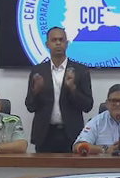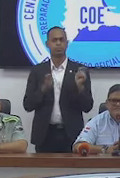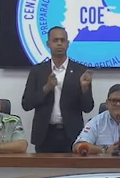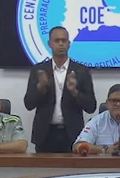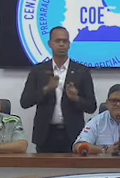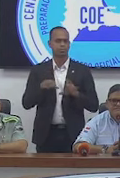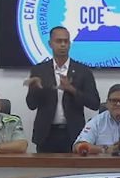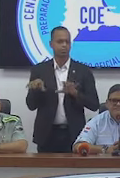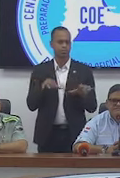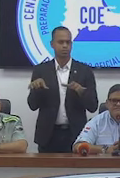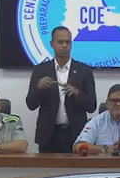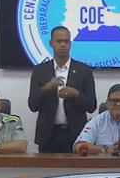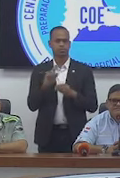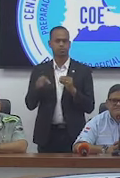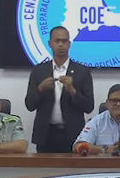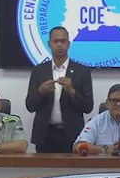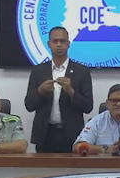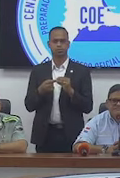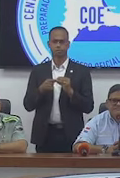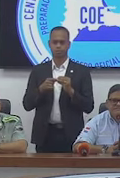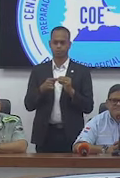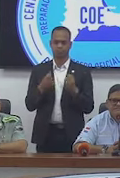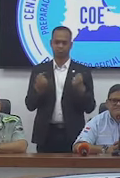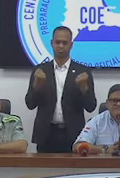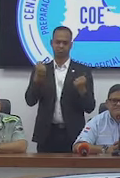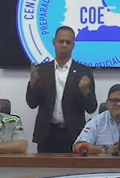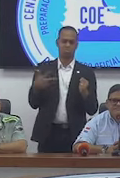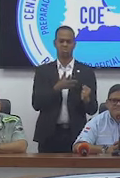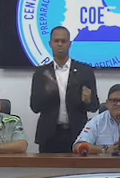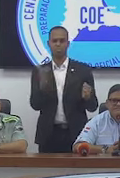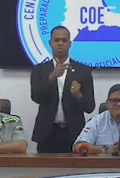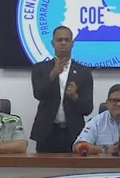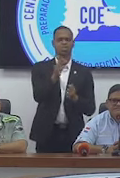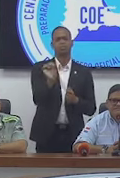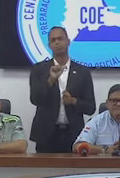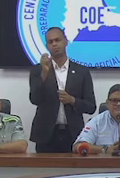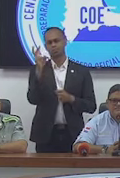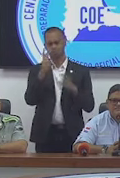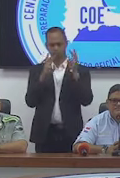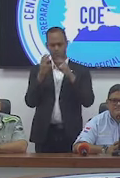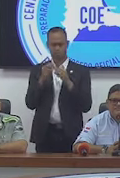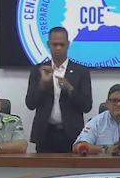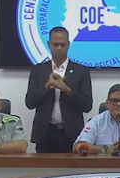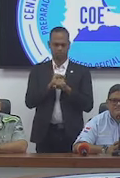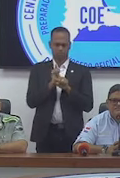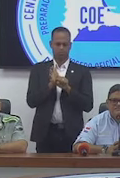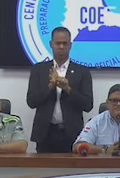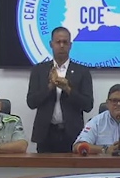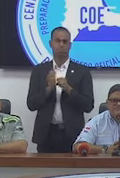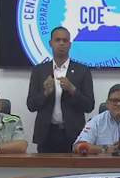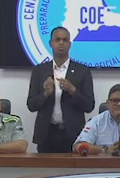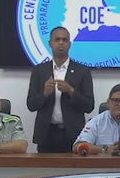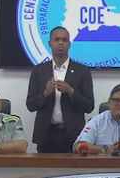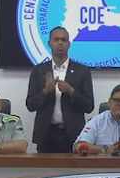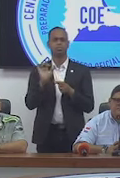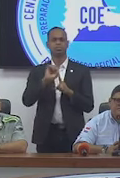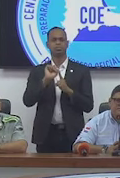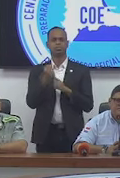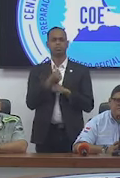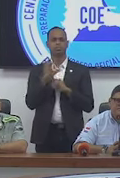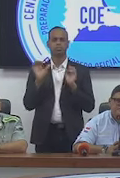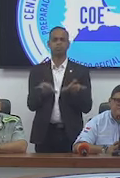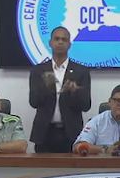así, desaprensivo. Y lo otro que me da inquietud es sobre el COVID en estas circunstancias de este